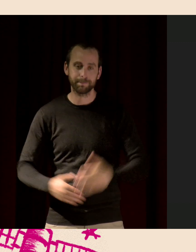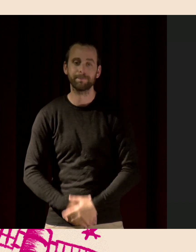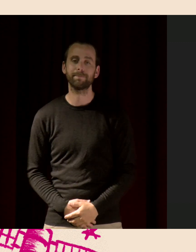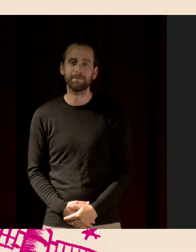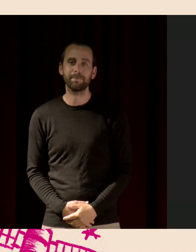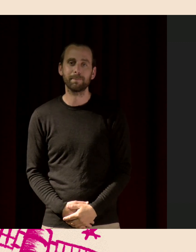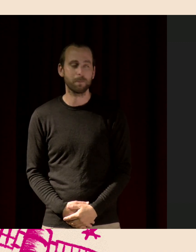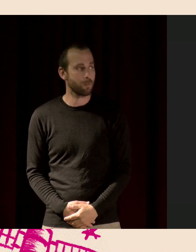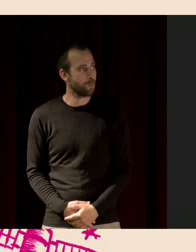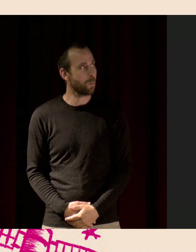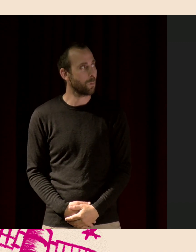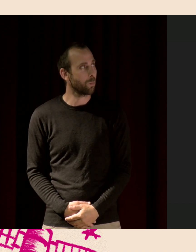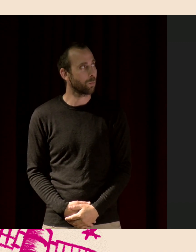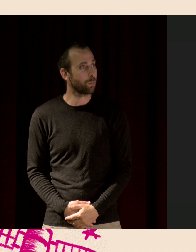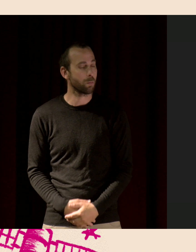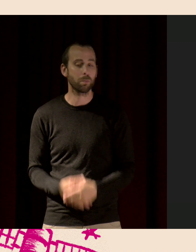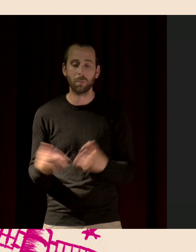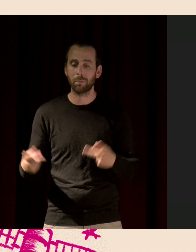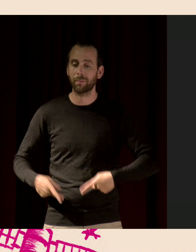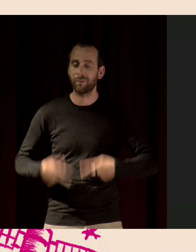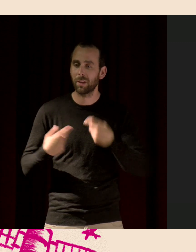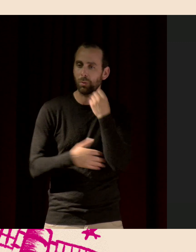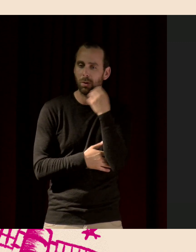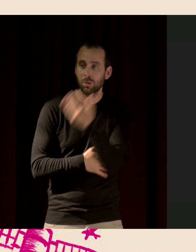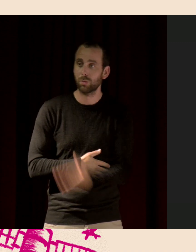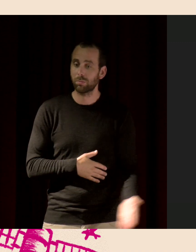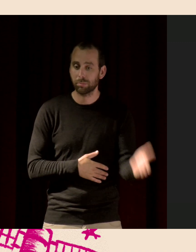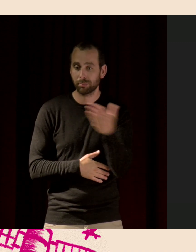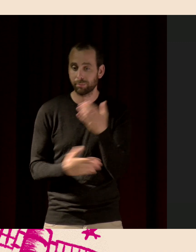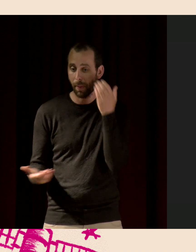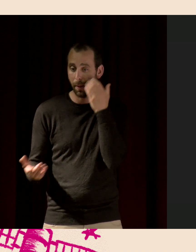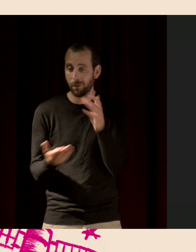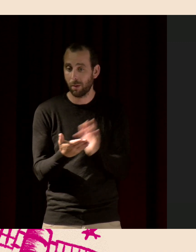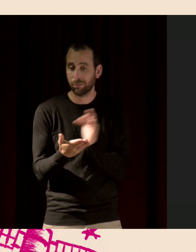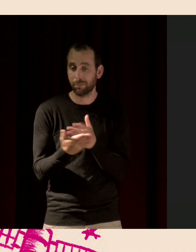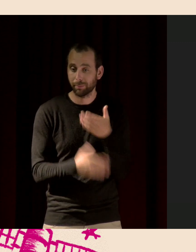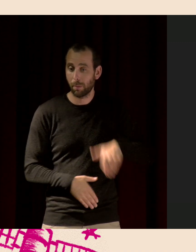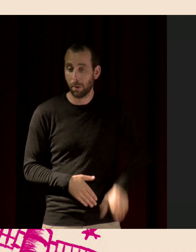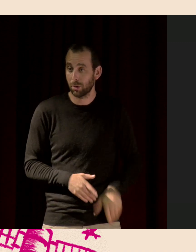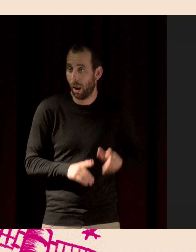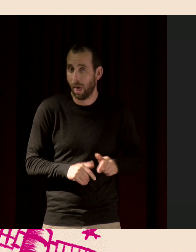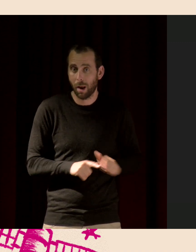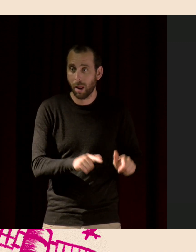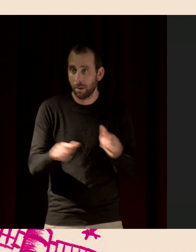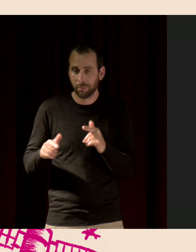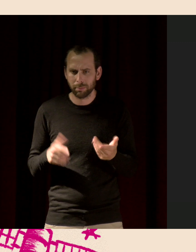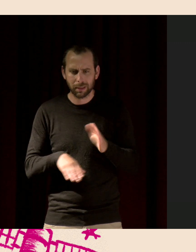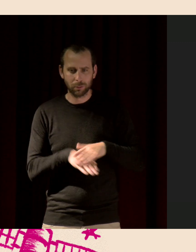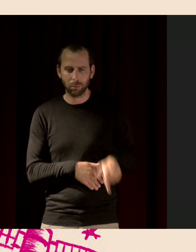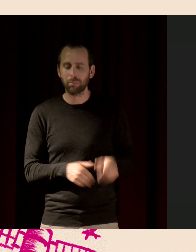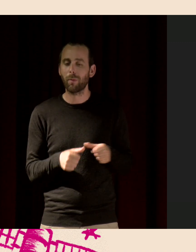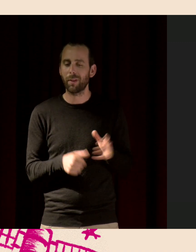Au quotidien, on a tout ça dans notre poche, maintenant. Et qu'est-ce qu'on fait avec ça ? Ce qui est étonnant, c'est que le téléphone,